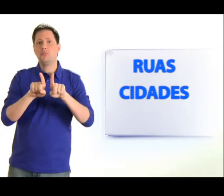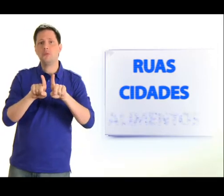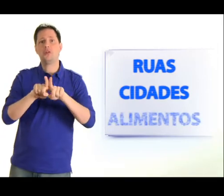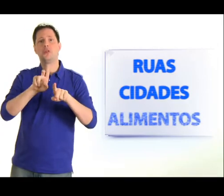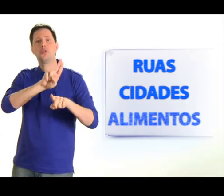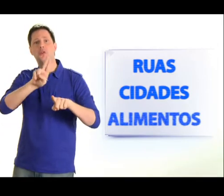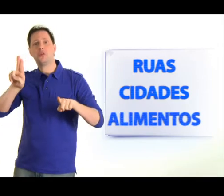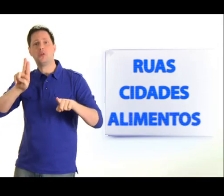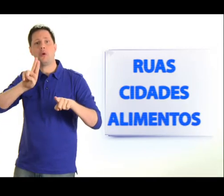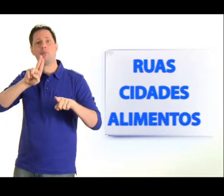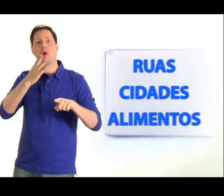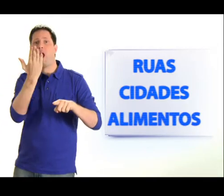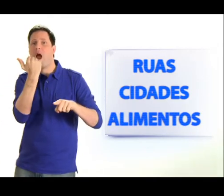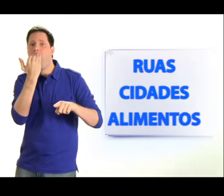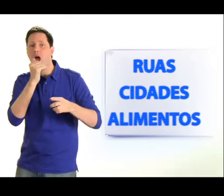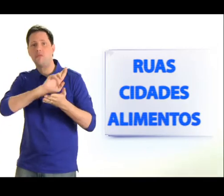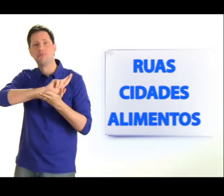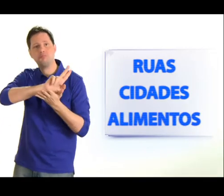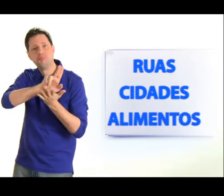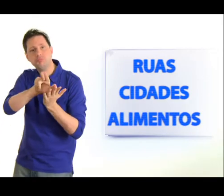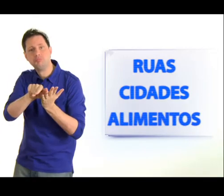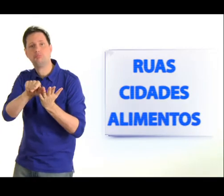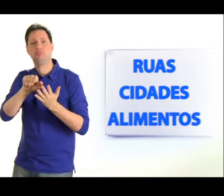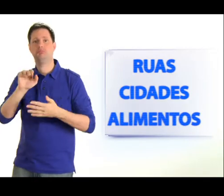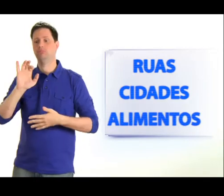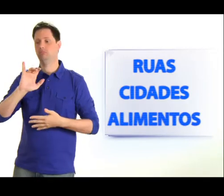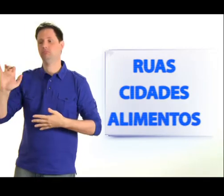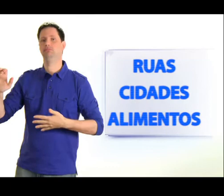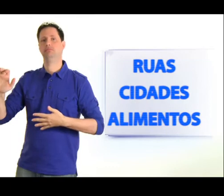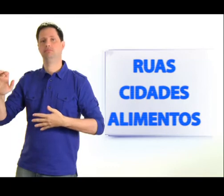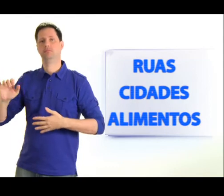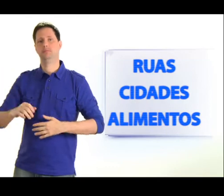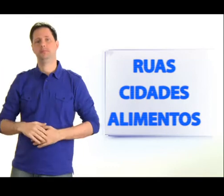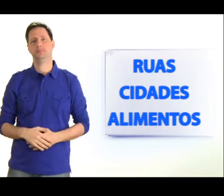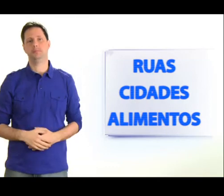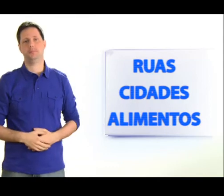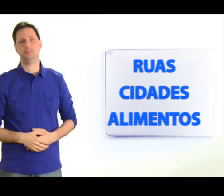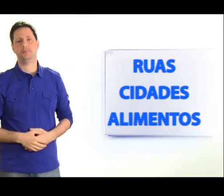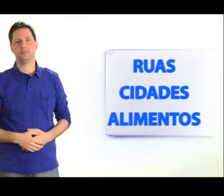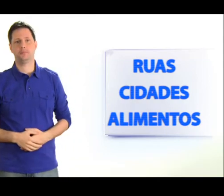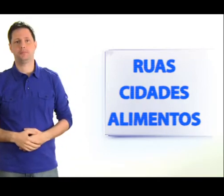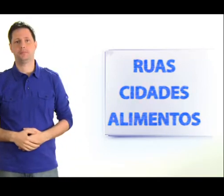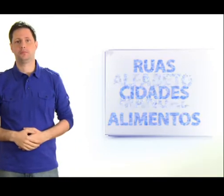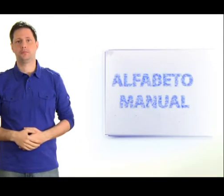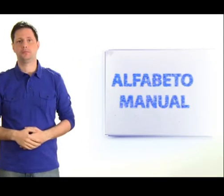também nomes de alimentos. Tudo isso envolve o uso do alfabeto manual.